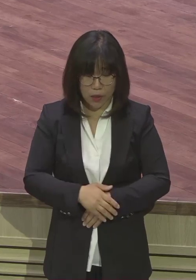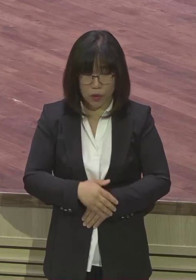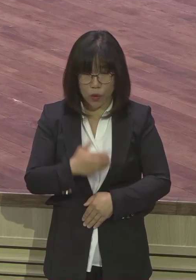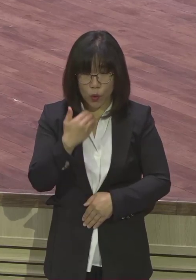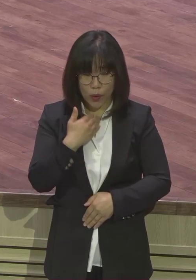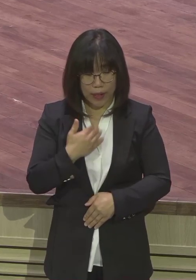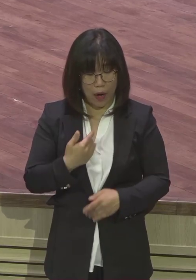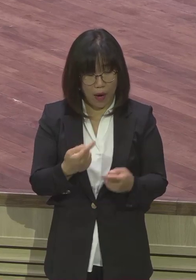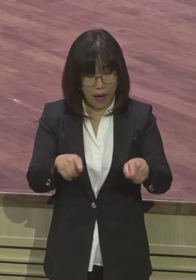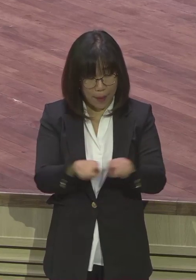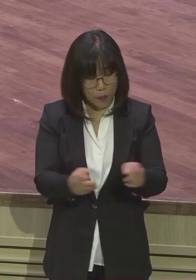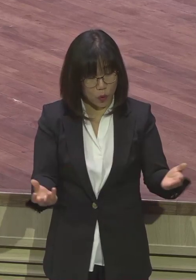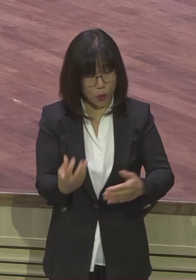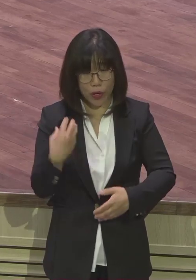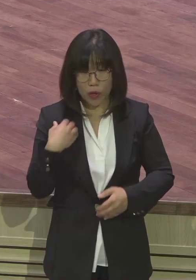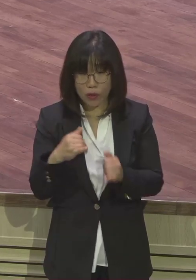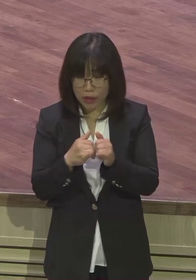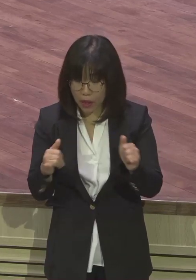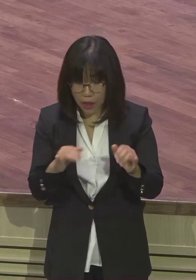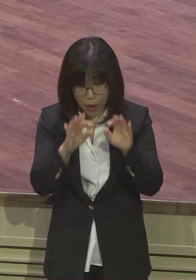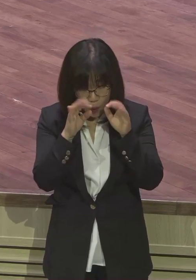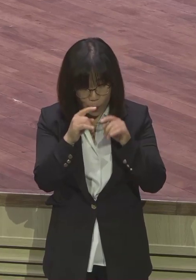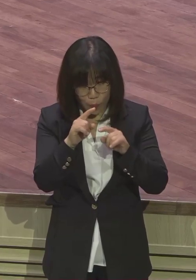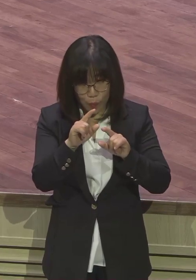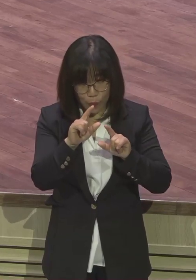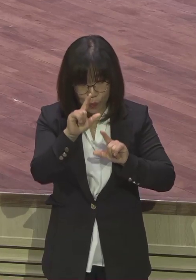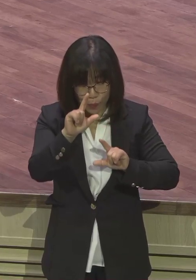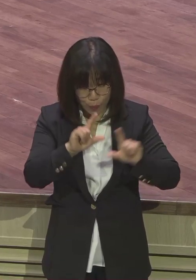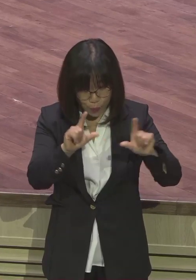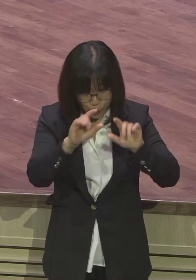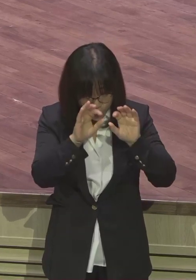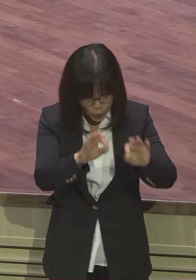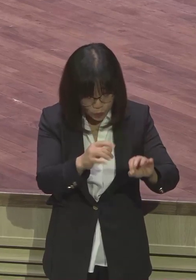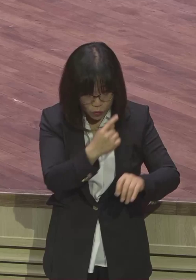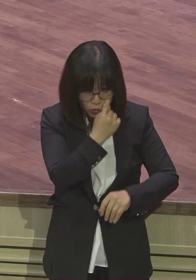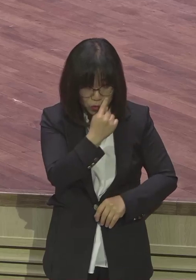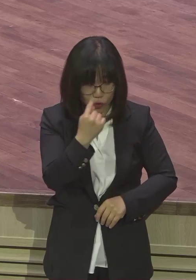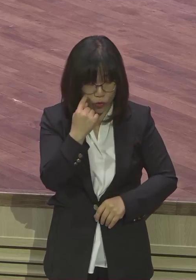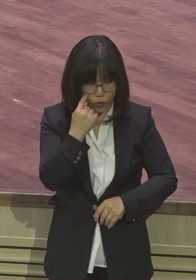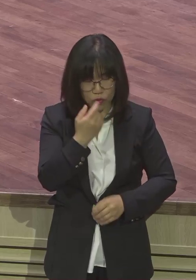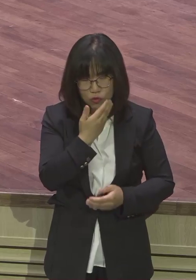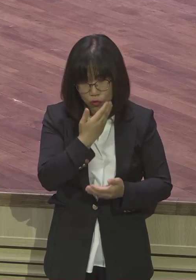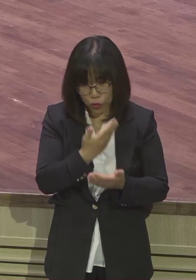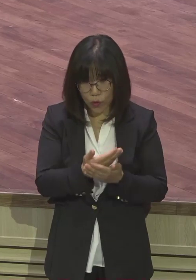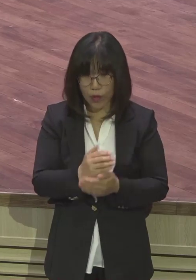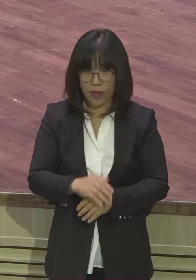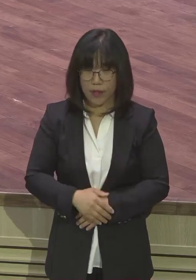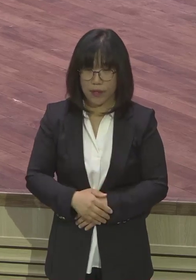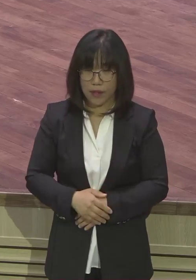어떤 시각 가지고 바라보냐 관계가 달라집니다. 어떤 시각이냐.